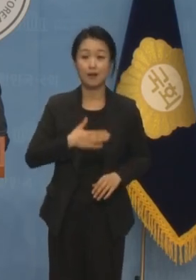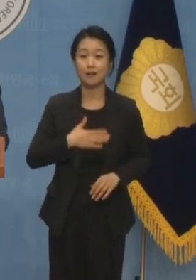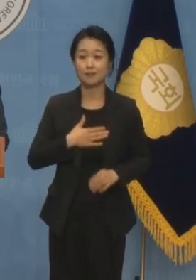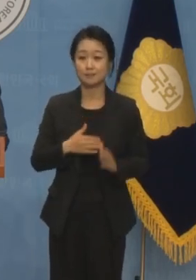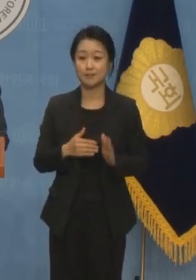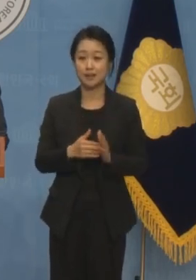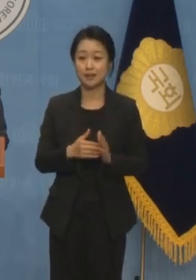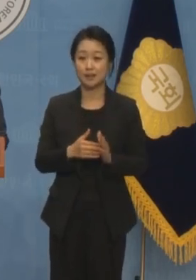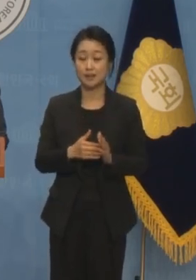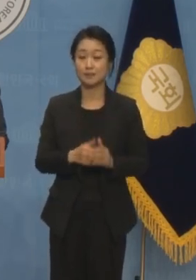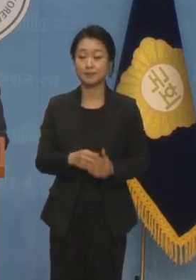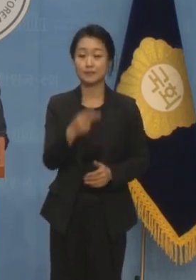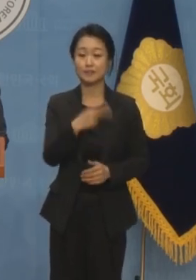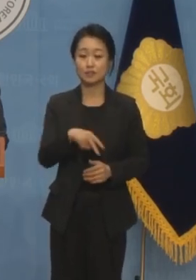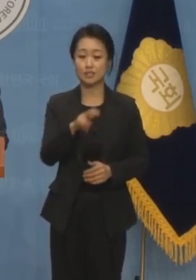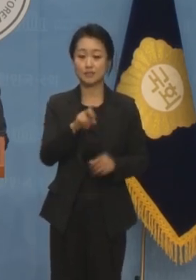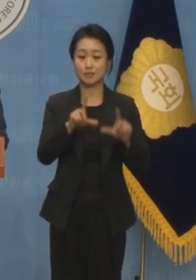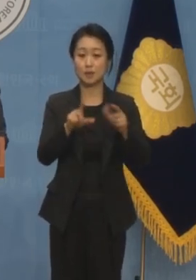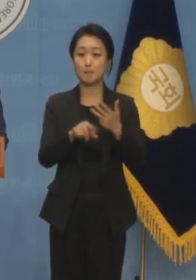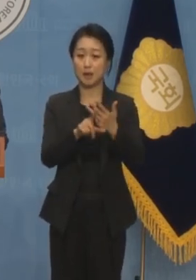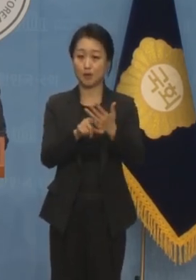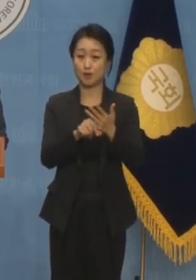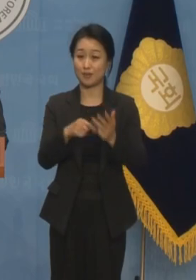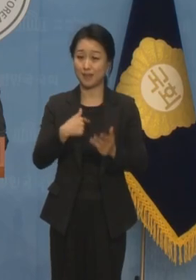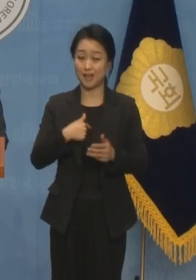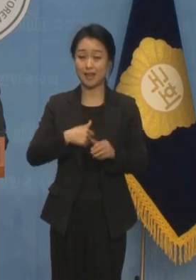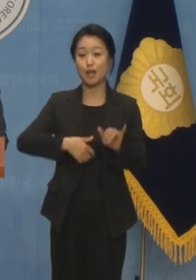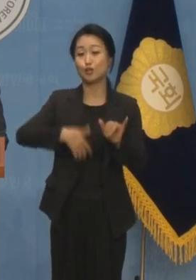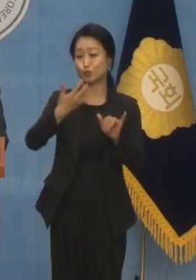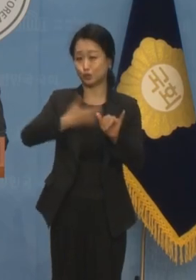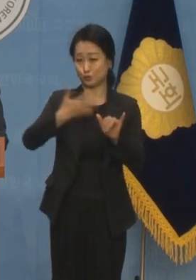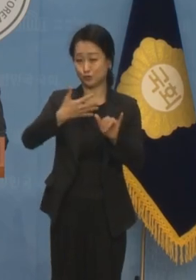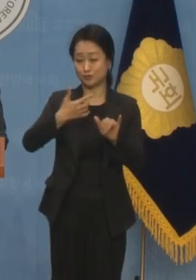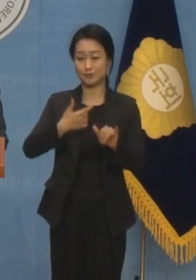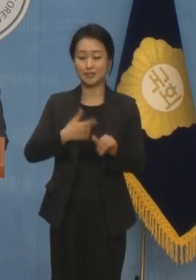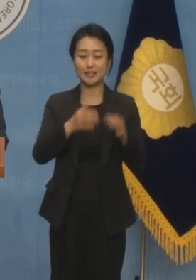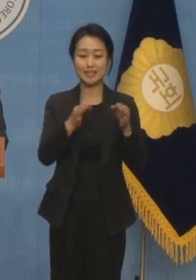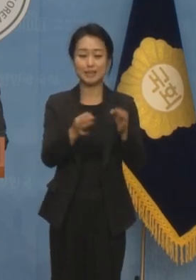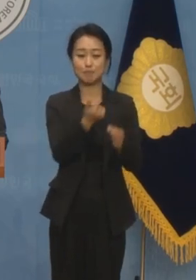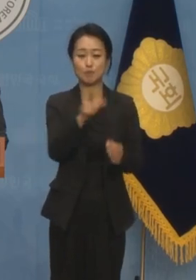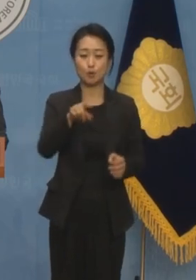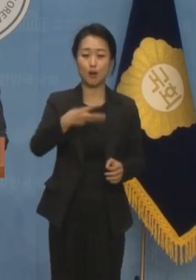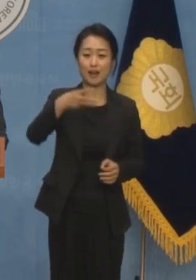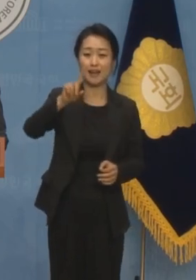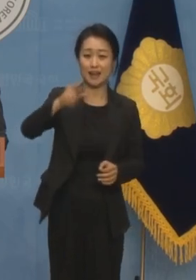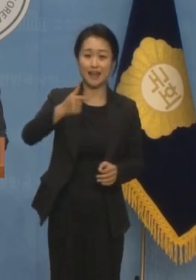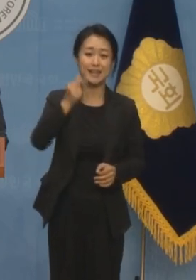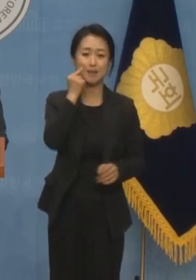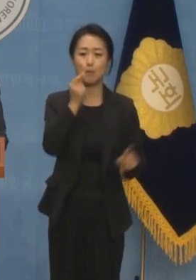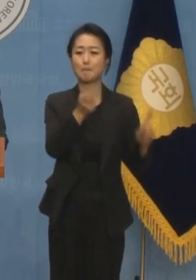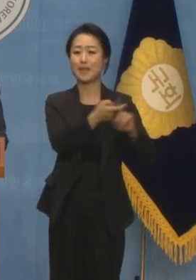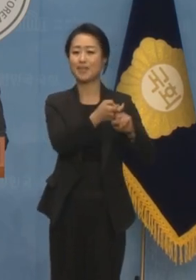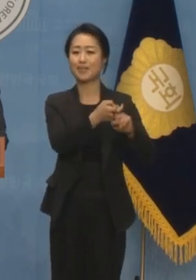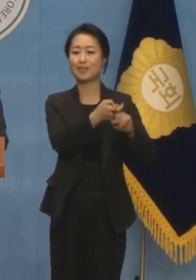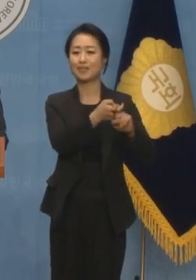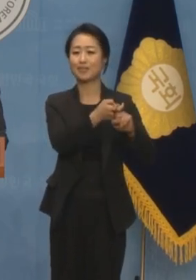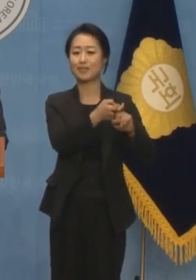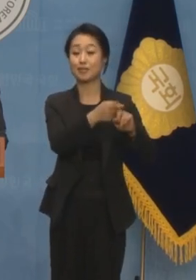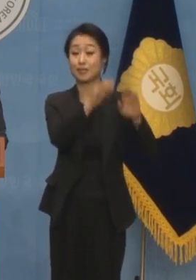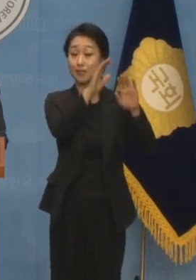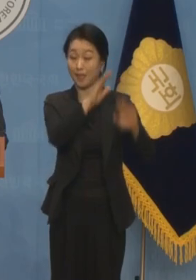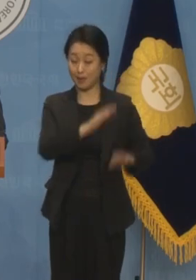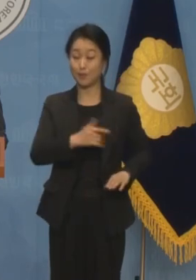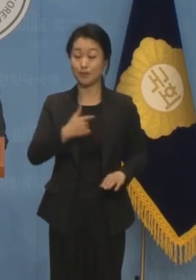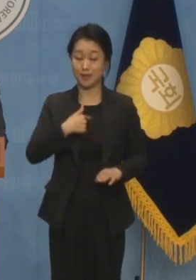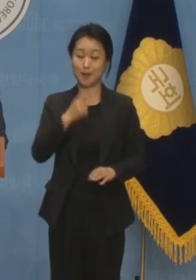해당 건은 2022년 8월 제가 한 유튜브에 출연해 김알란이라는 인물의 친일 반민족 행위에 관한 내용을